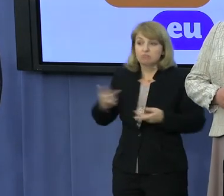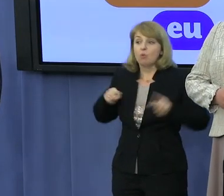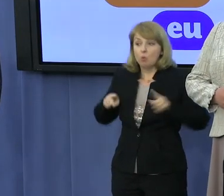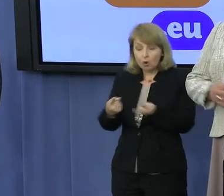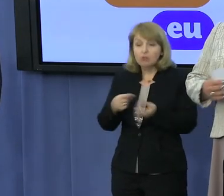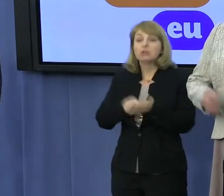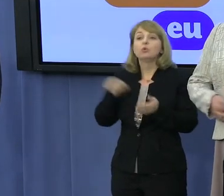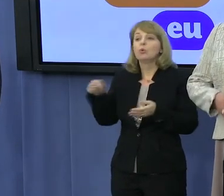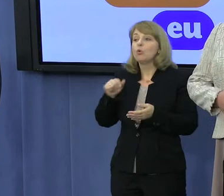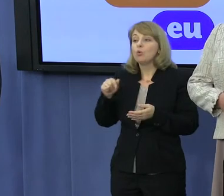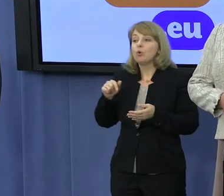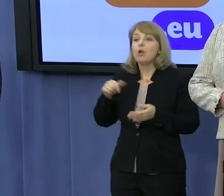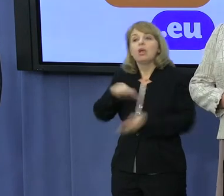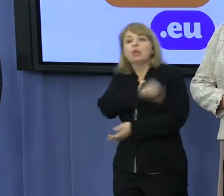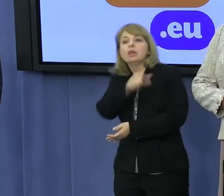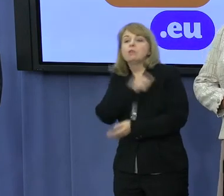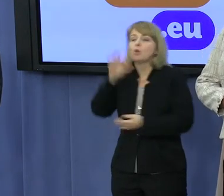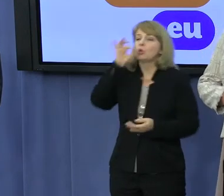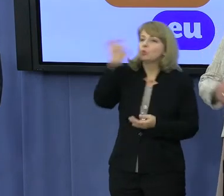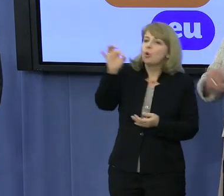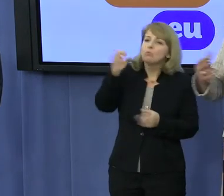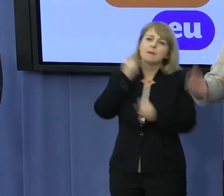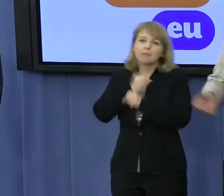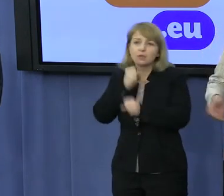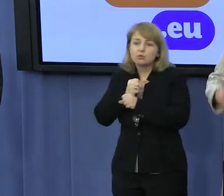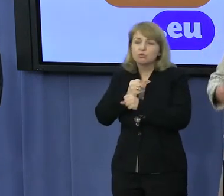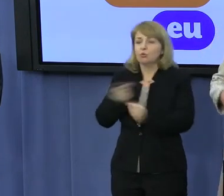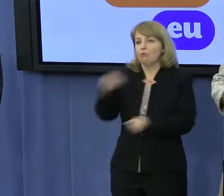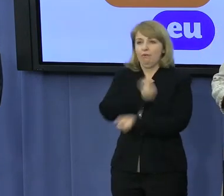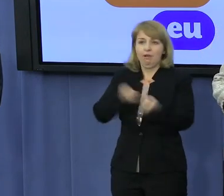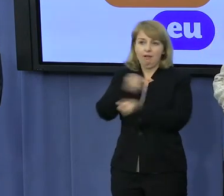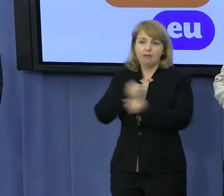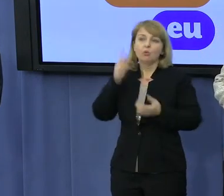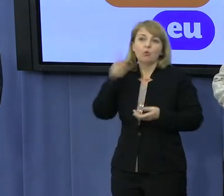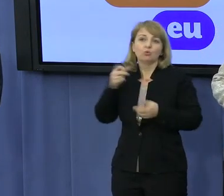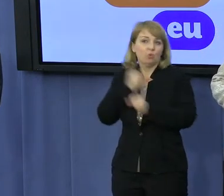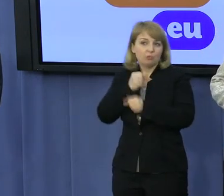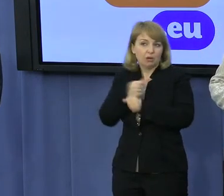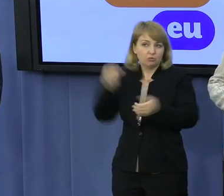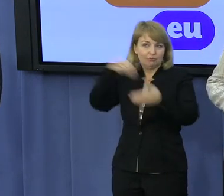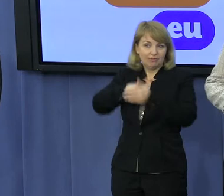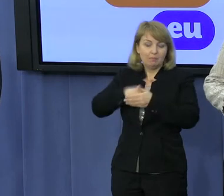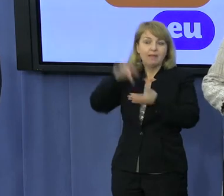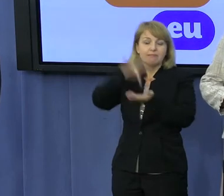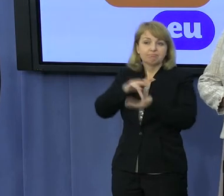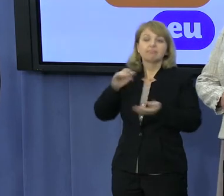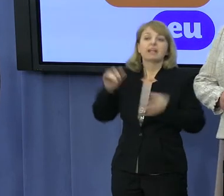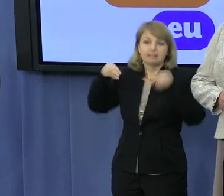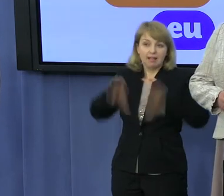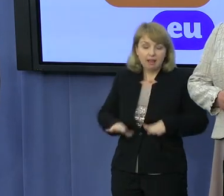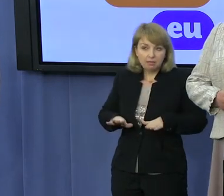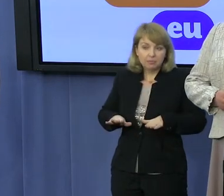to, że to jest w imię dobra pracowników handlu, sprzedawców, kasjerów, wszystkich tych, którzy tam